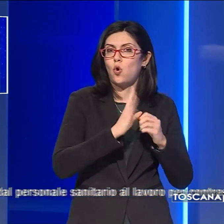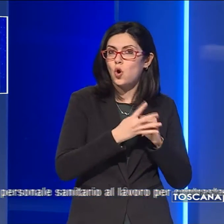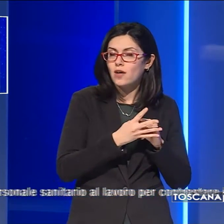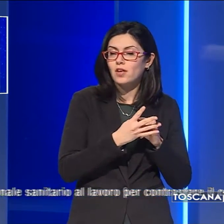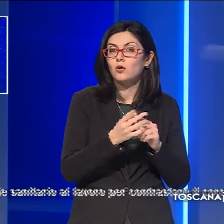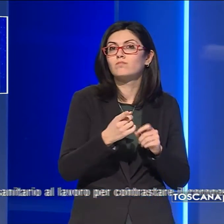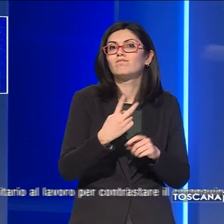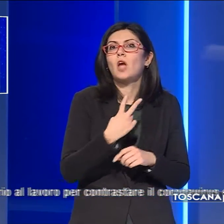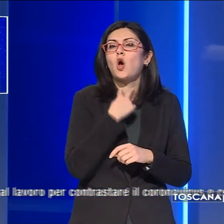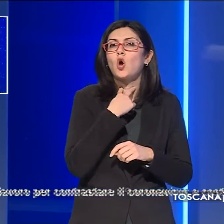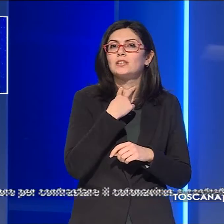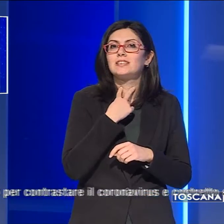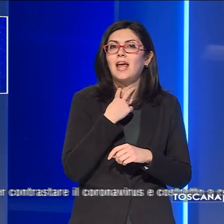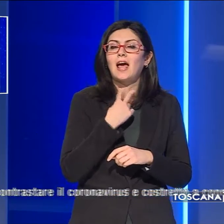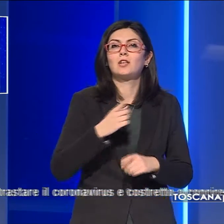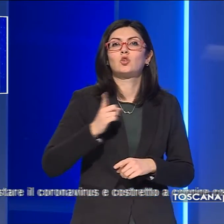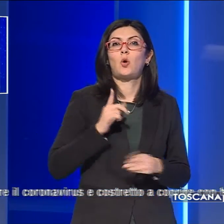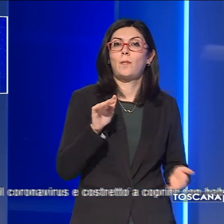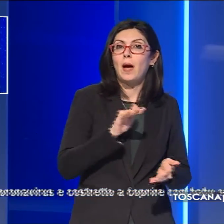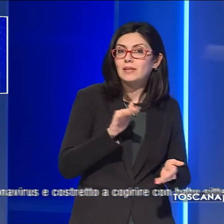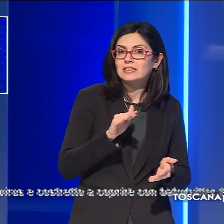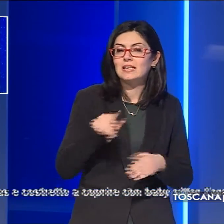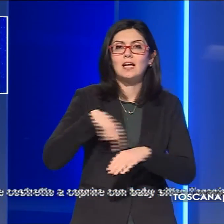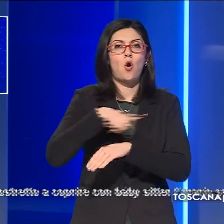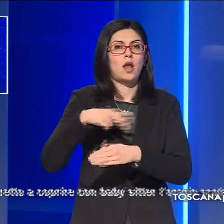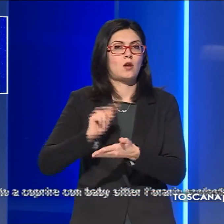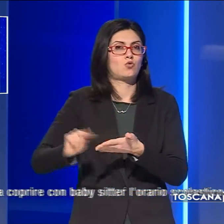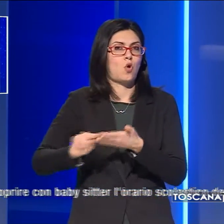coprire con babysitter l'orario scolastico del figlio.